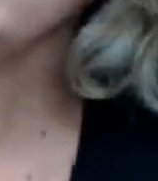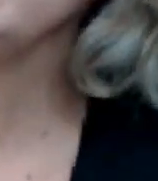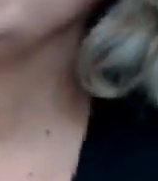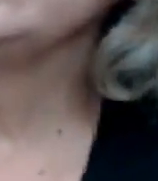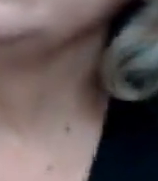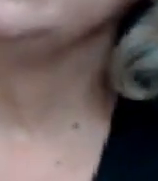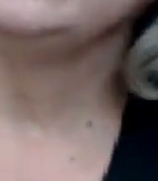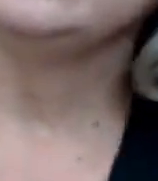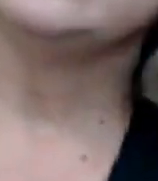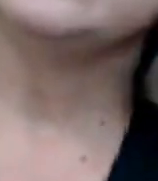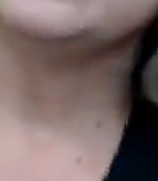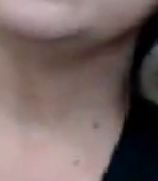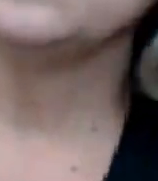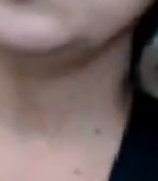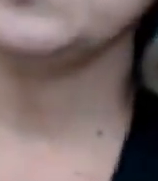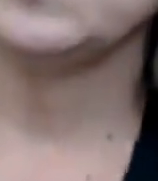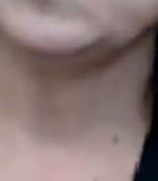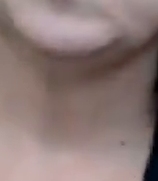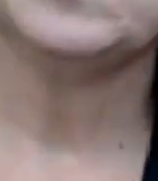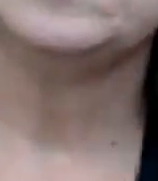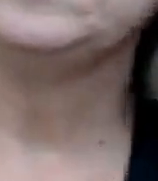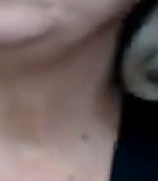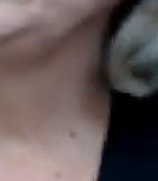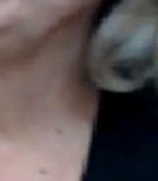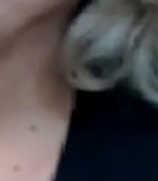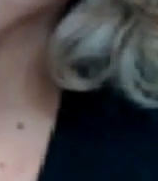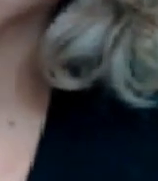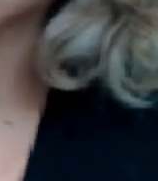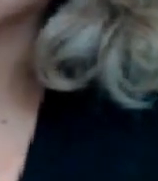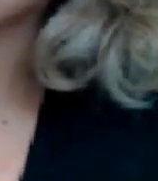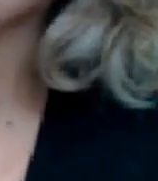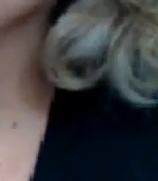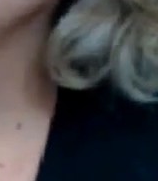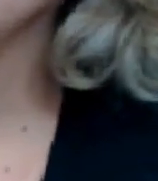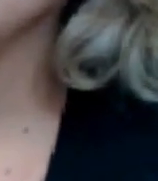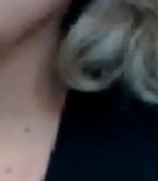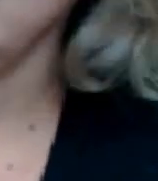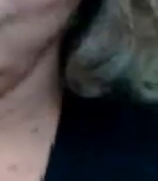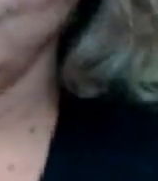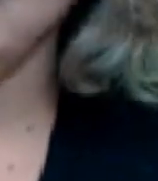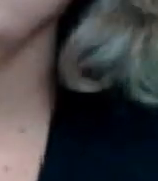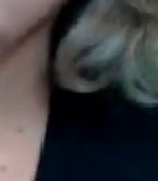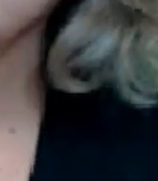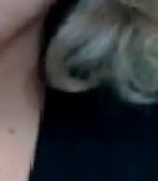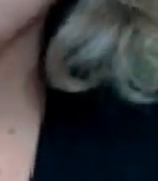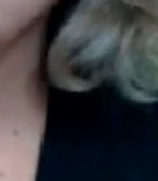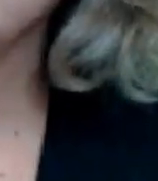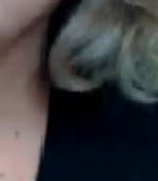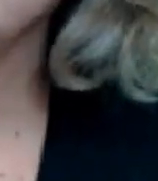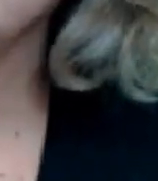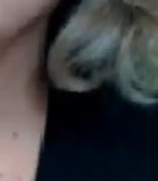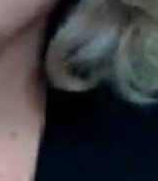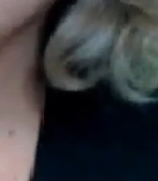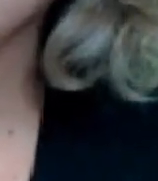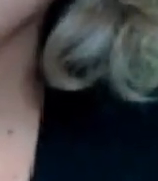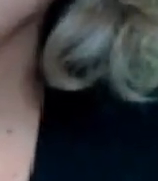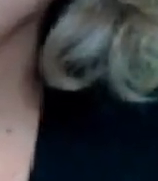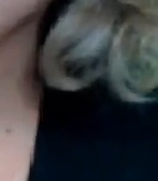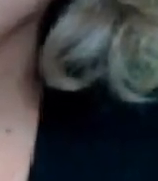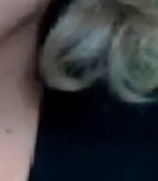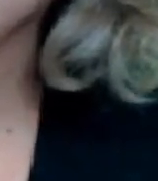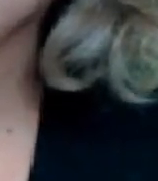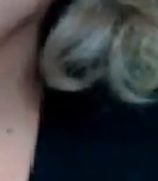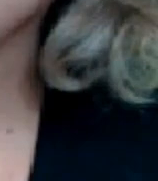que necesitan es una buena estrategia y yo tengo confianza en que el